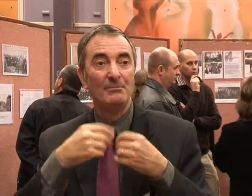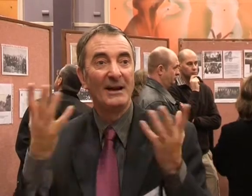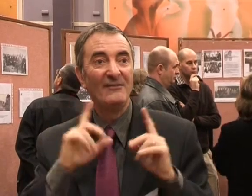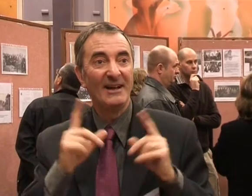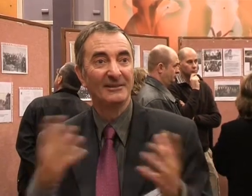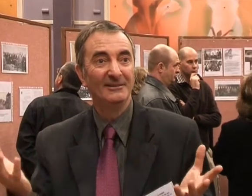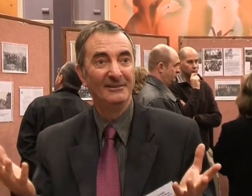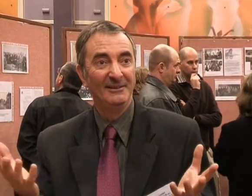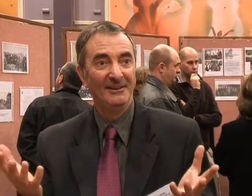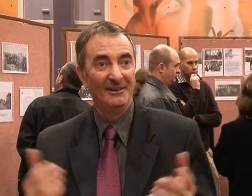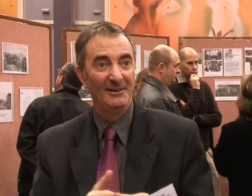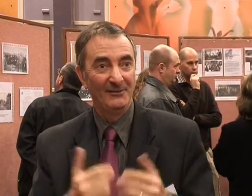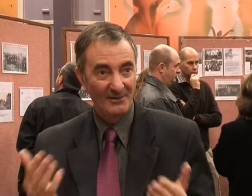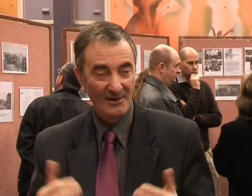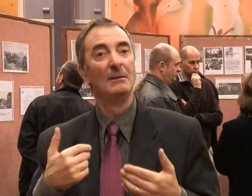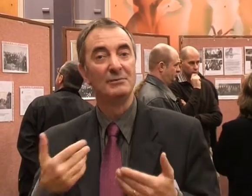c'est merveilleux.